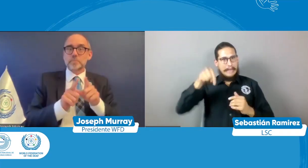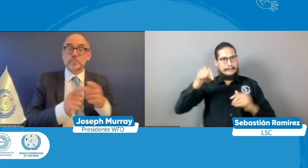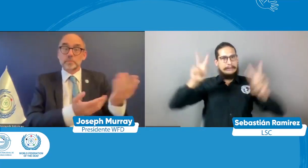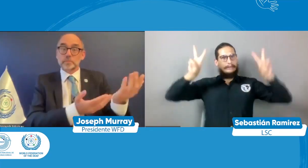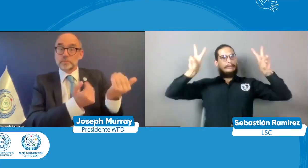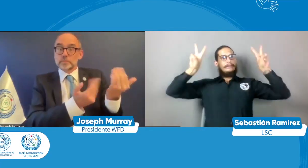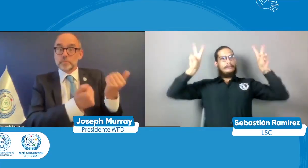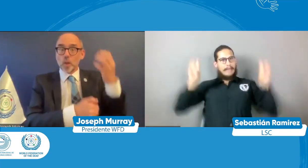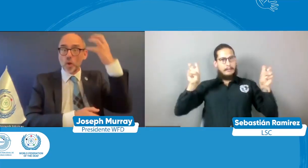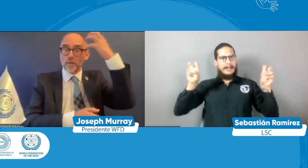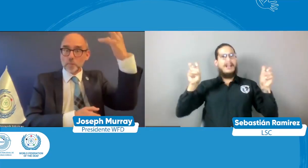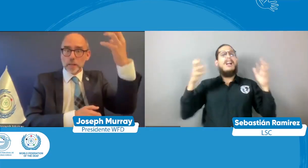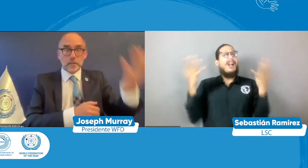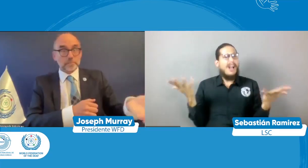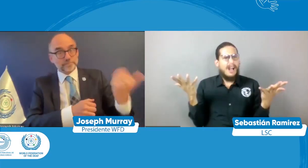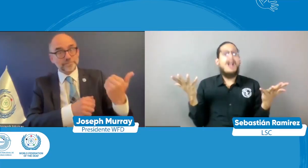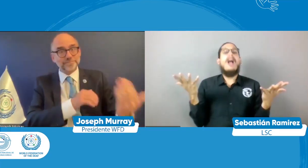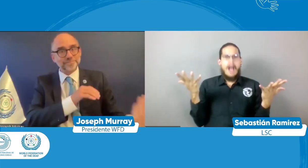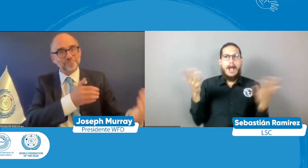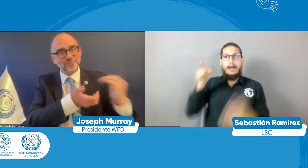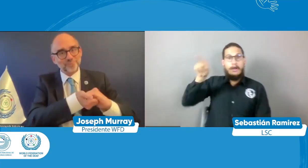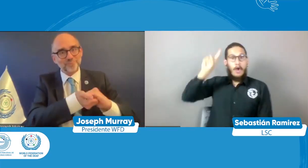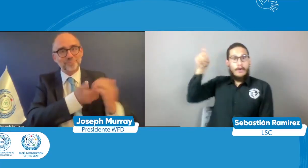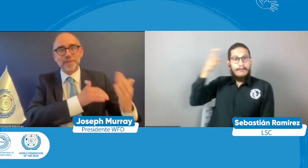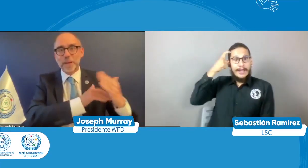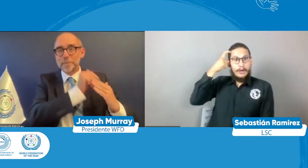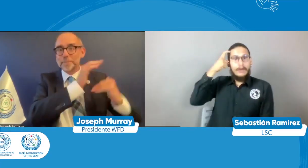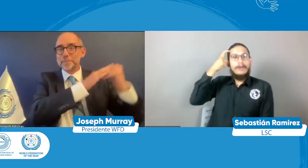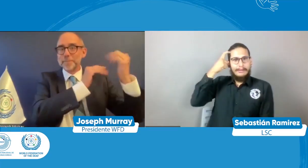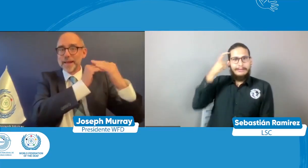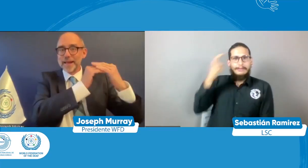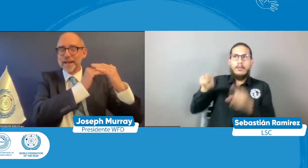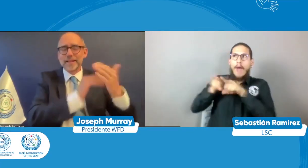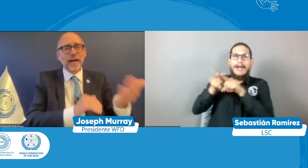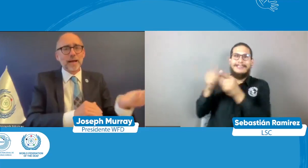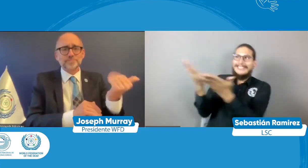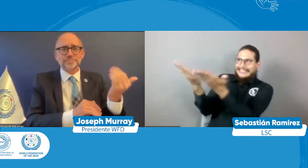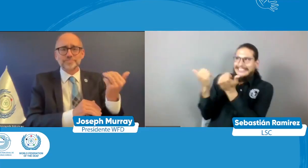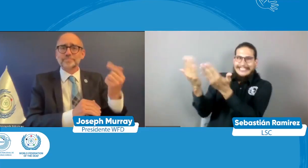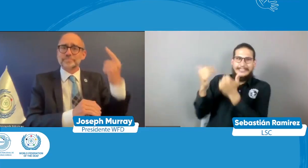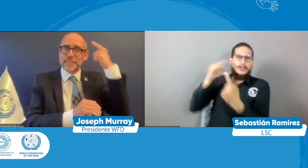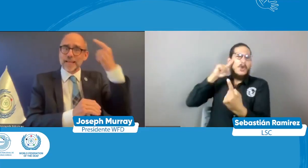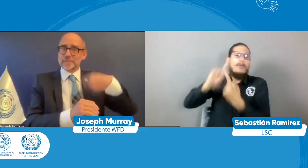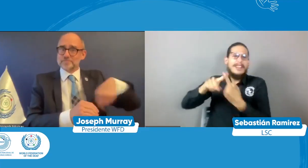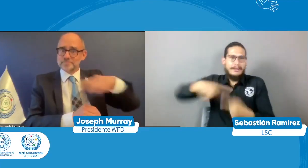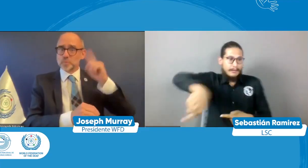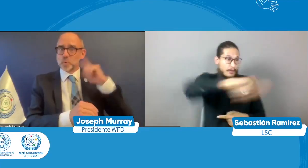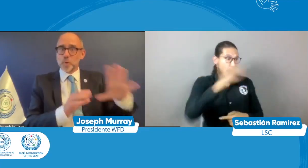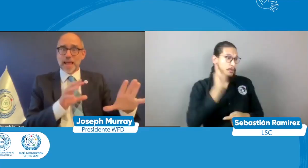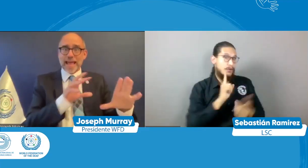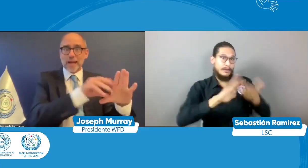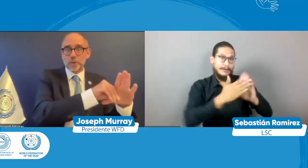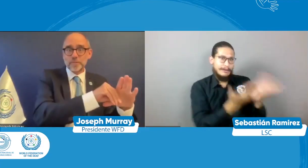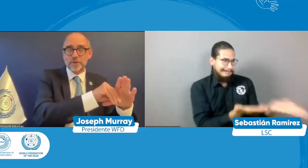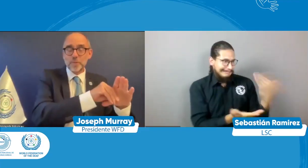este tema es un tema muy importante porque allí es cuando debemos llamar al gobierno a construir conjuntamente